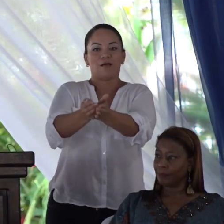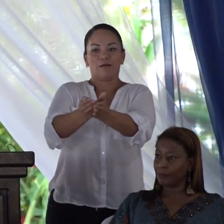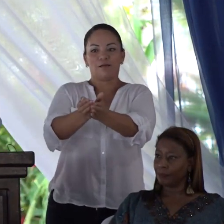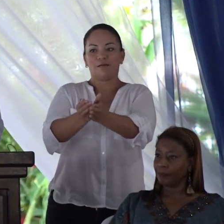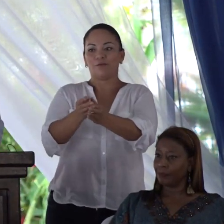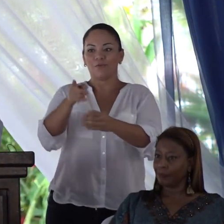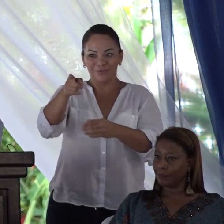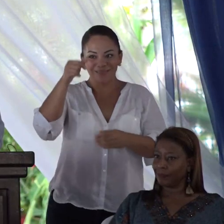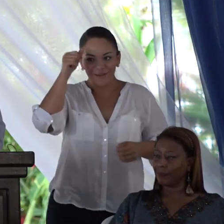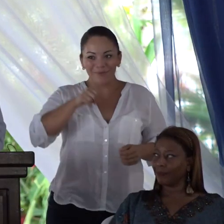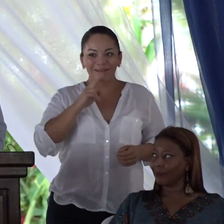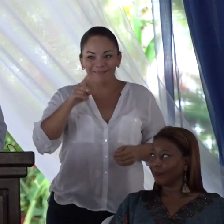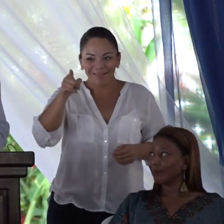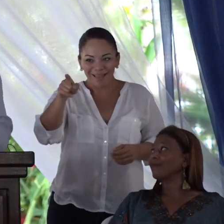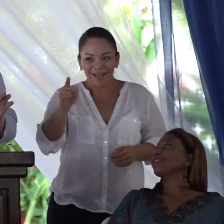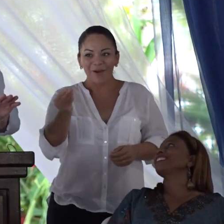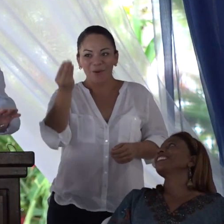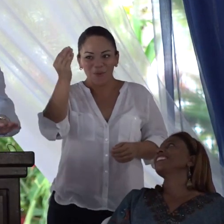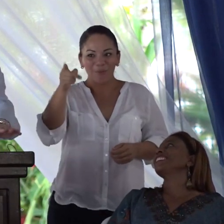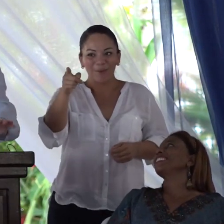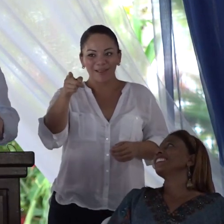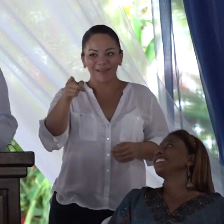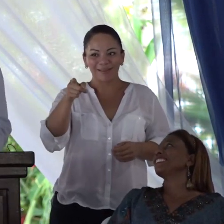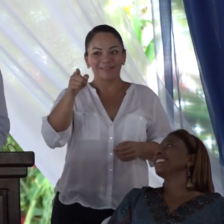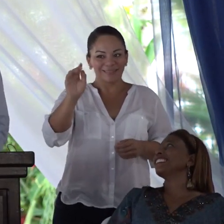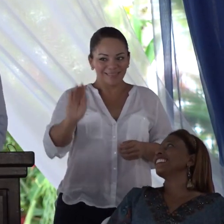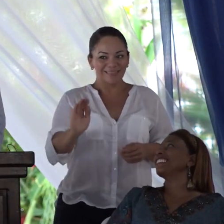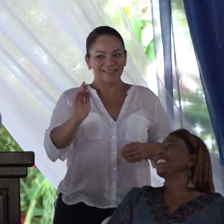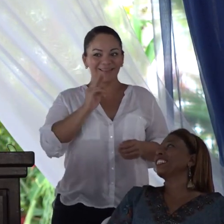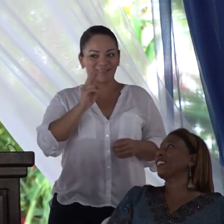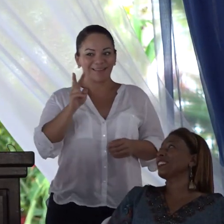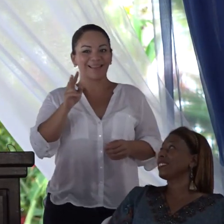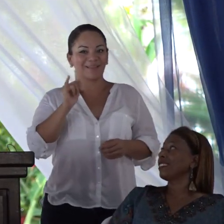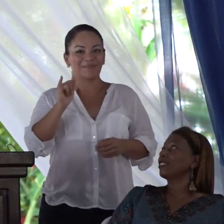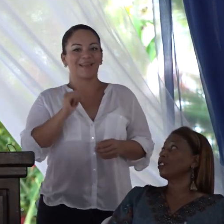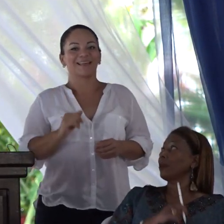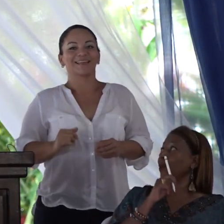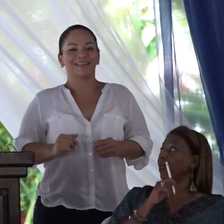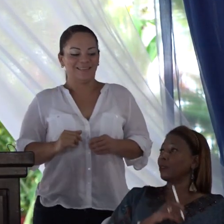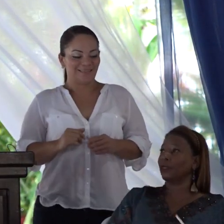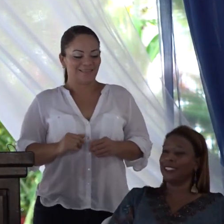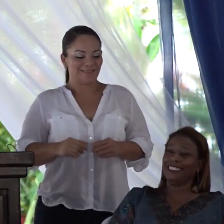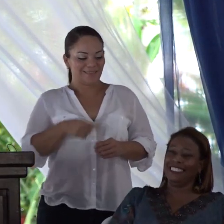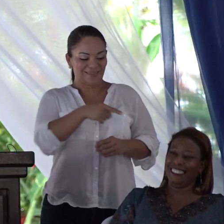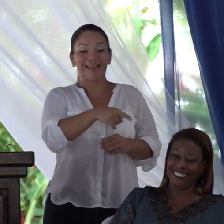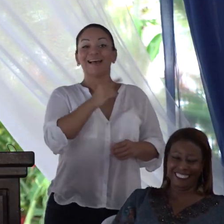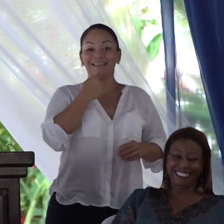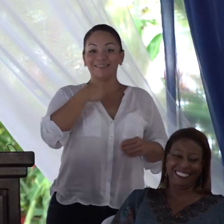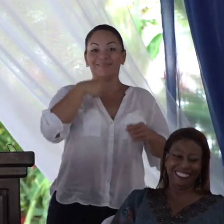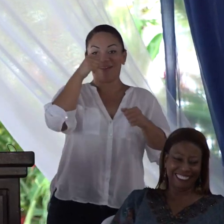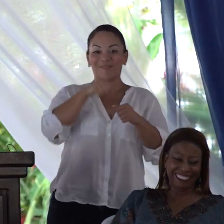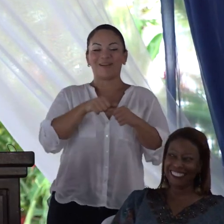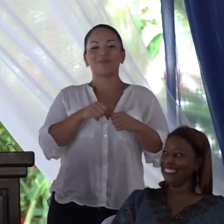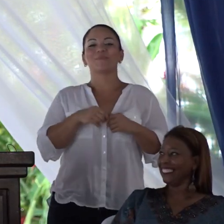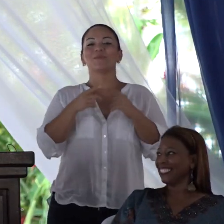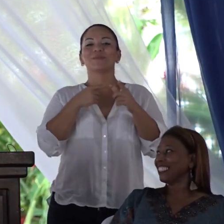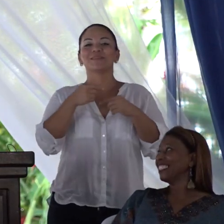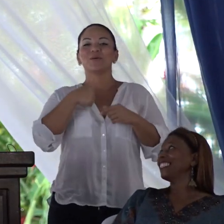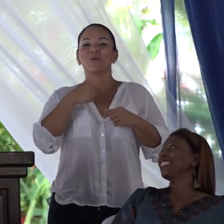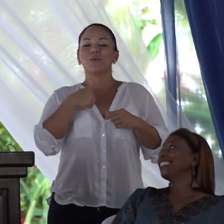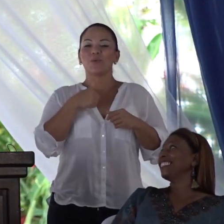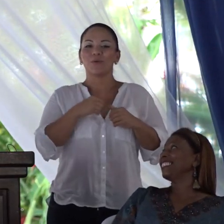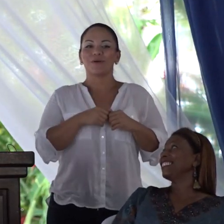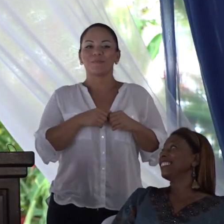usted se acuerda, ¿verdad? Tan joven, estaba chiquitita y lo pasaban a uno